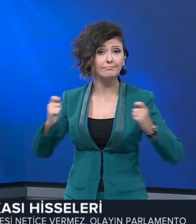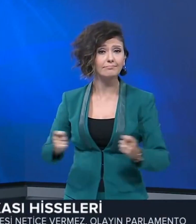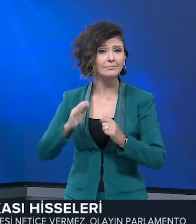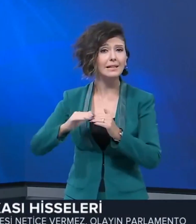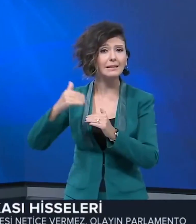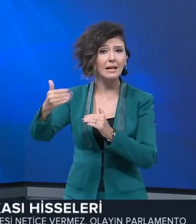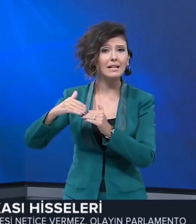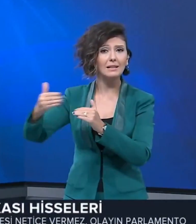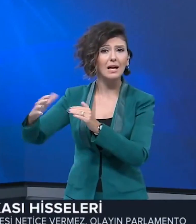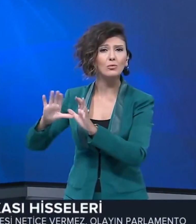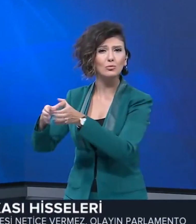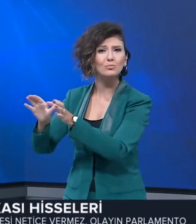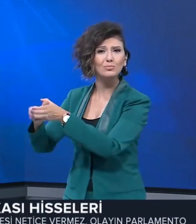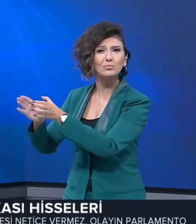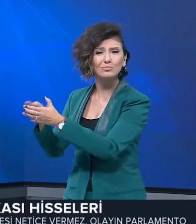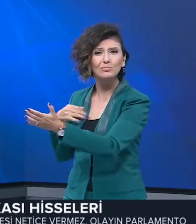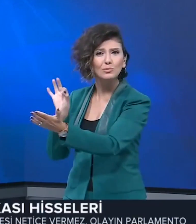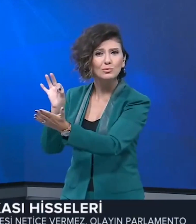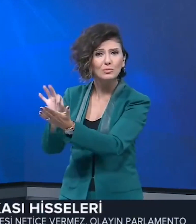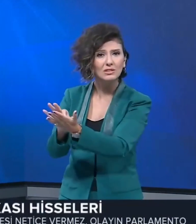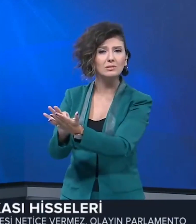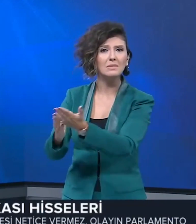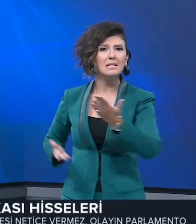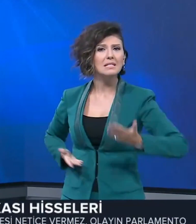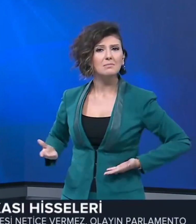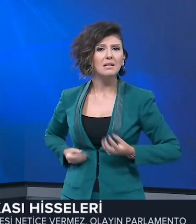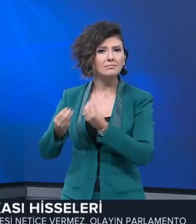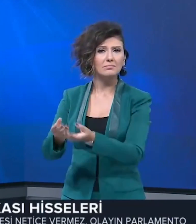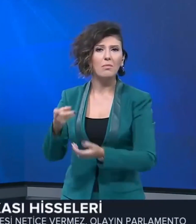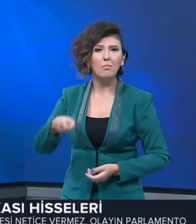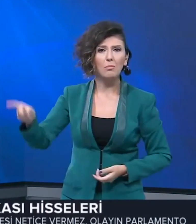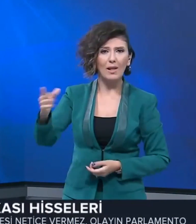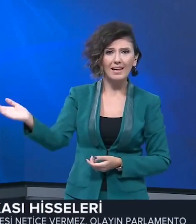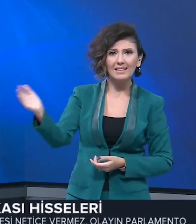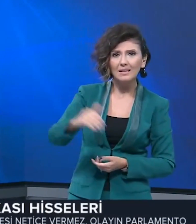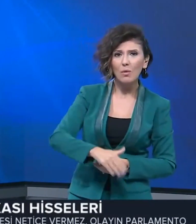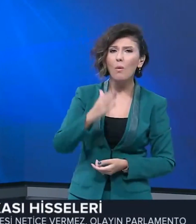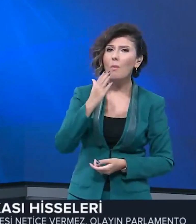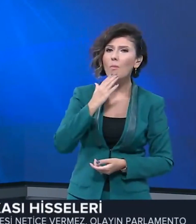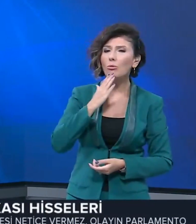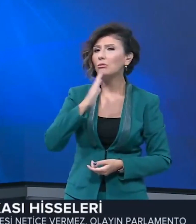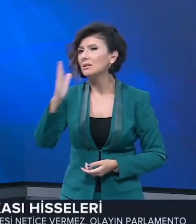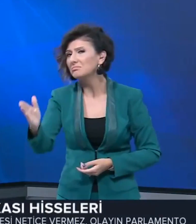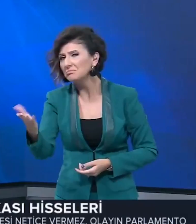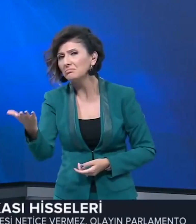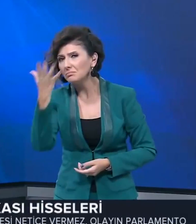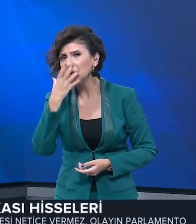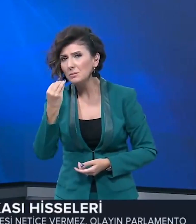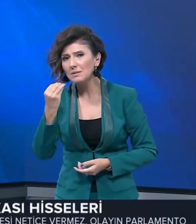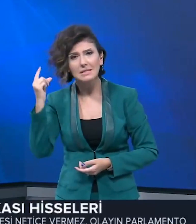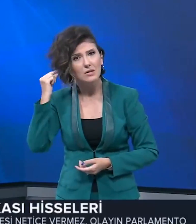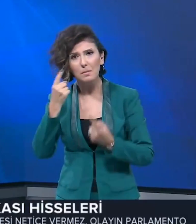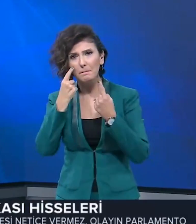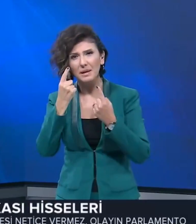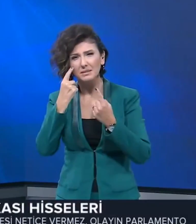gruplara da ulaşıp hizmet etme veya onları buraya getirip okullara gidip güzellik saç bakım adı